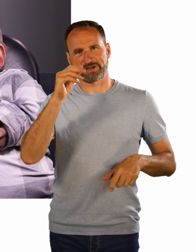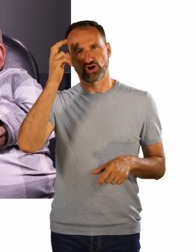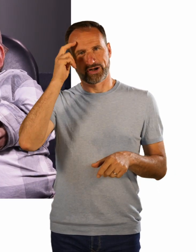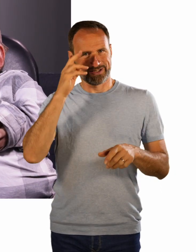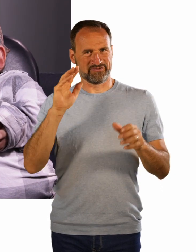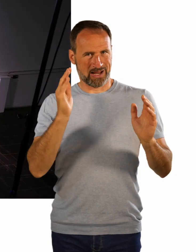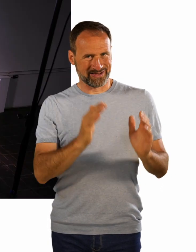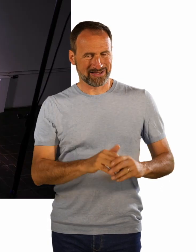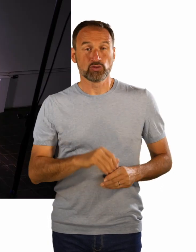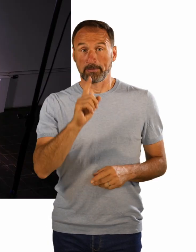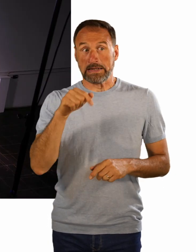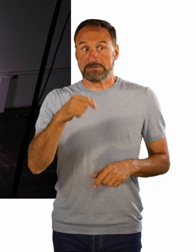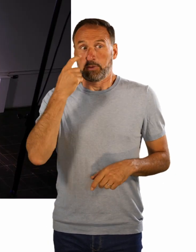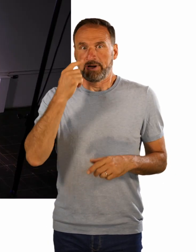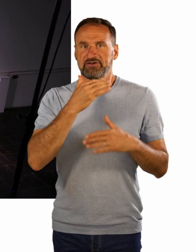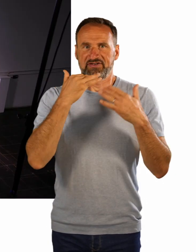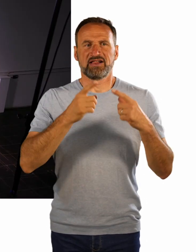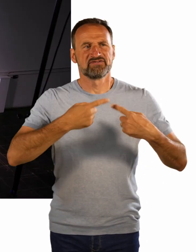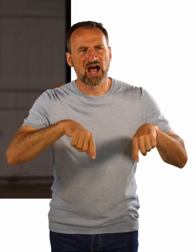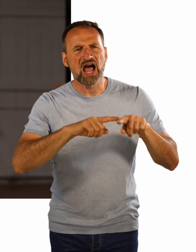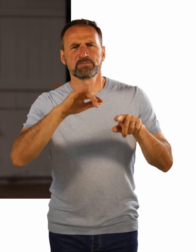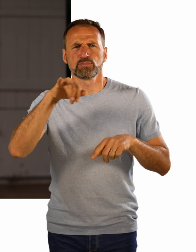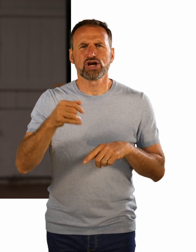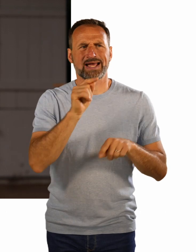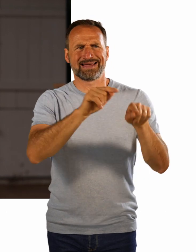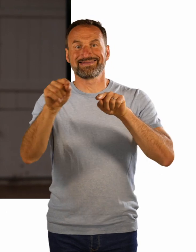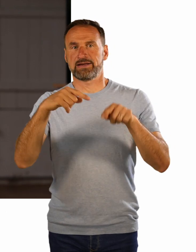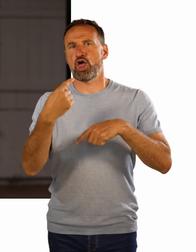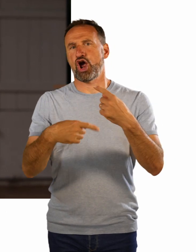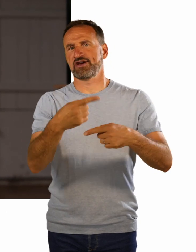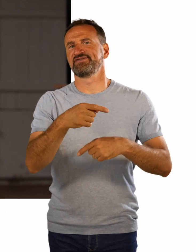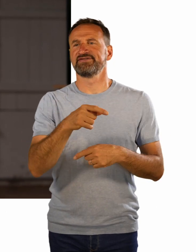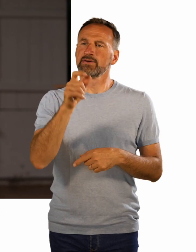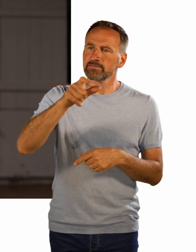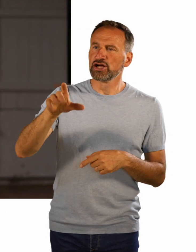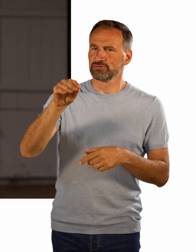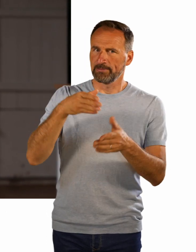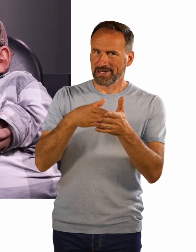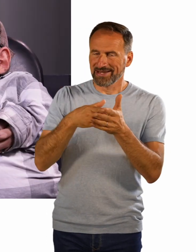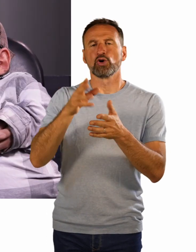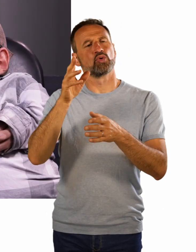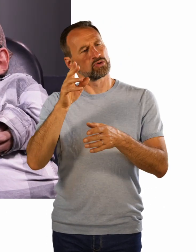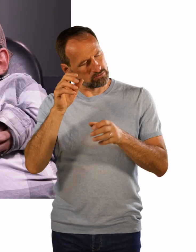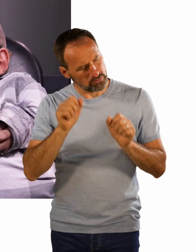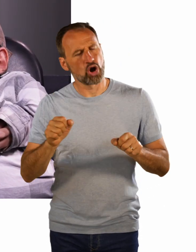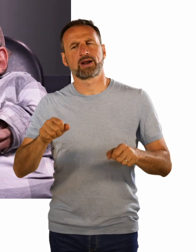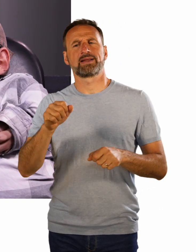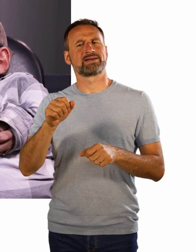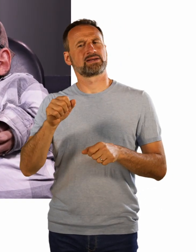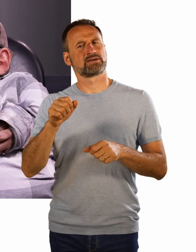schaffen, dass Menschen mit Behinderungen das Potenzial auch dazu haben, irgendwie durch Künstlerarbeitsplätze an